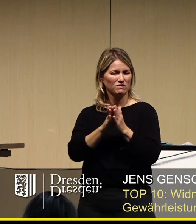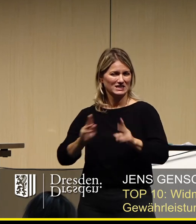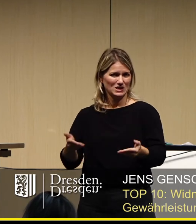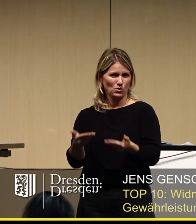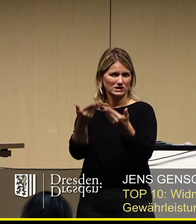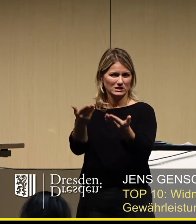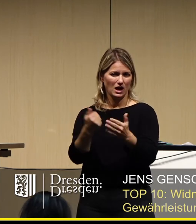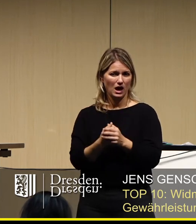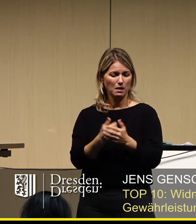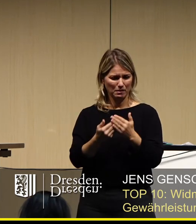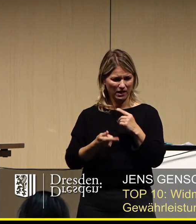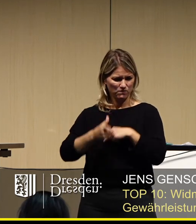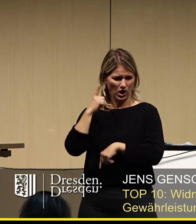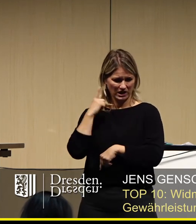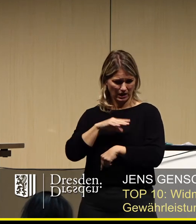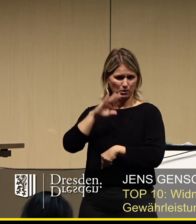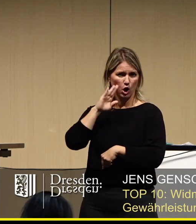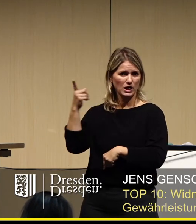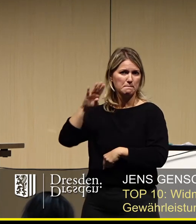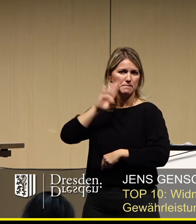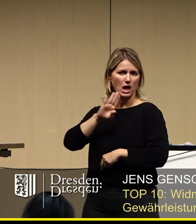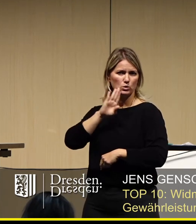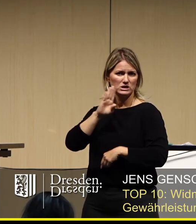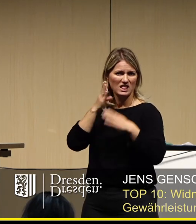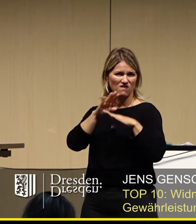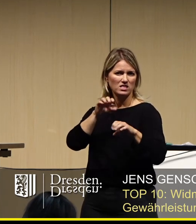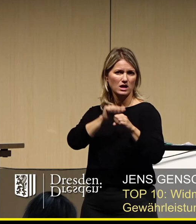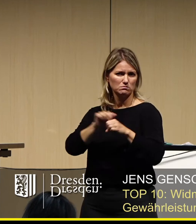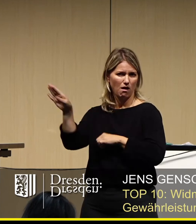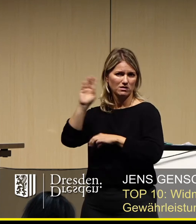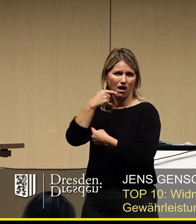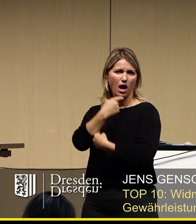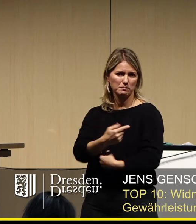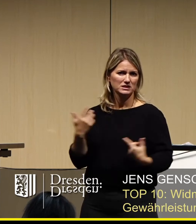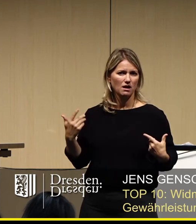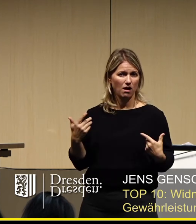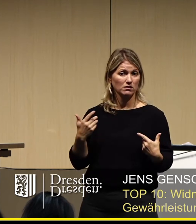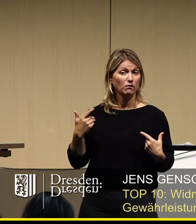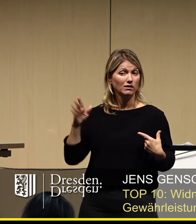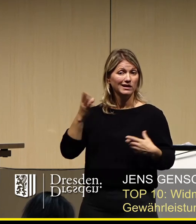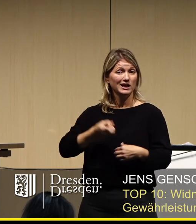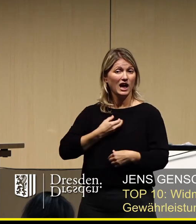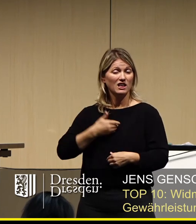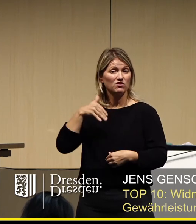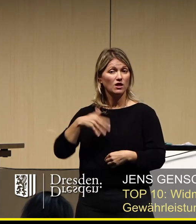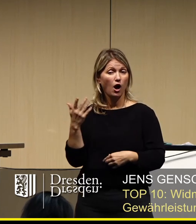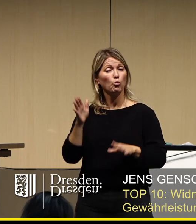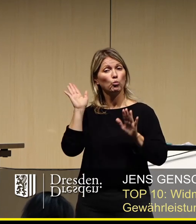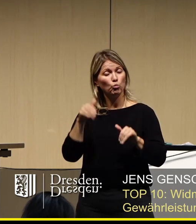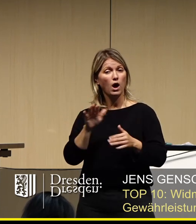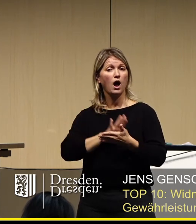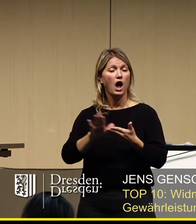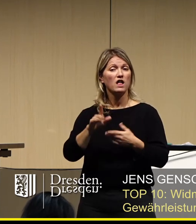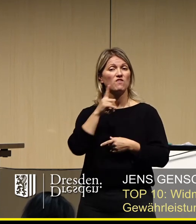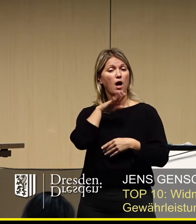vorgestern erlebt, dass Bautzen den Weihnachtsmarkt abgesagt hat, die Harmonik-Kreativität an den Tag gelegt und haben gesagt, wir nehmen den Parkplatz für den normalen